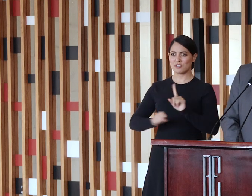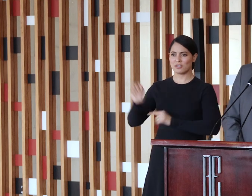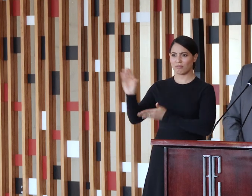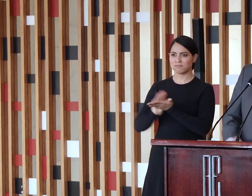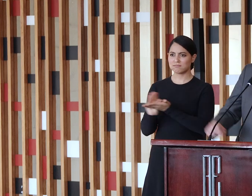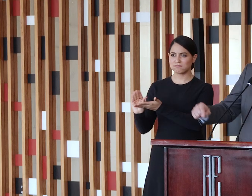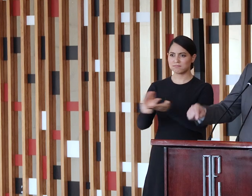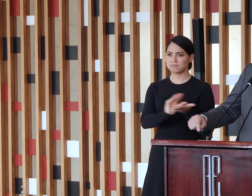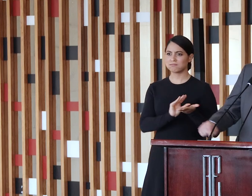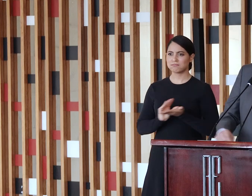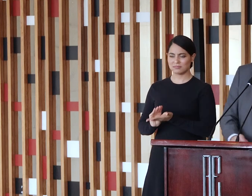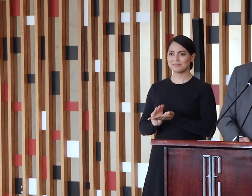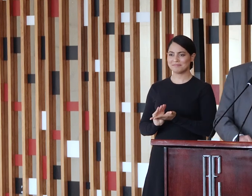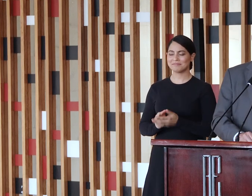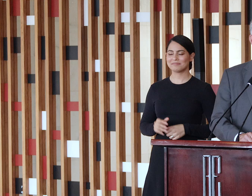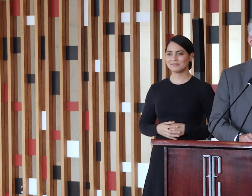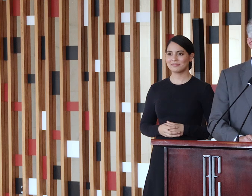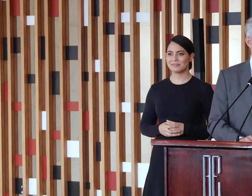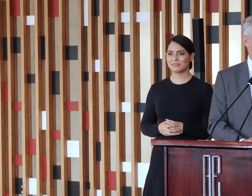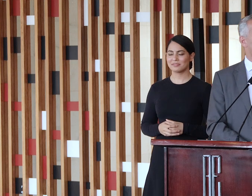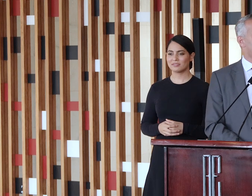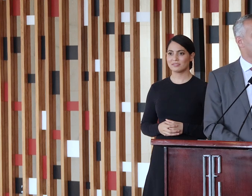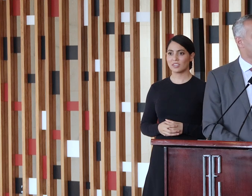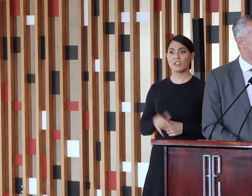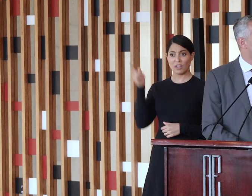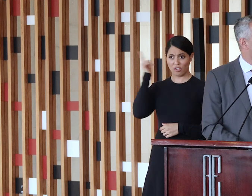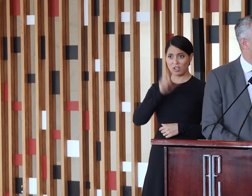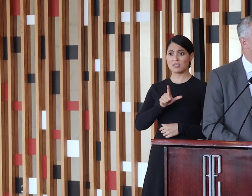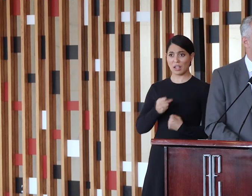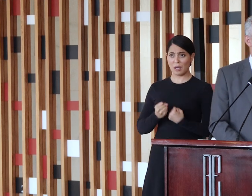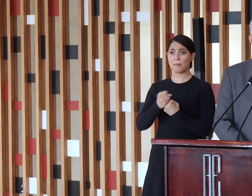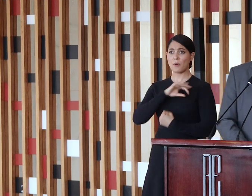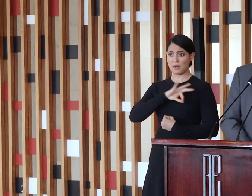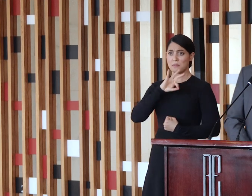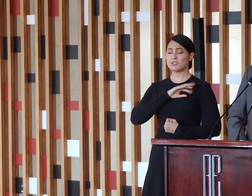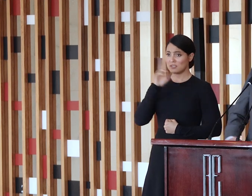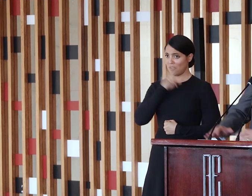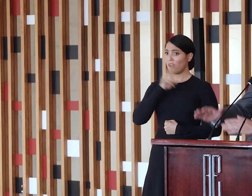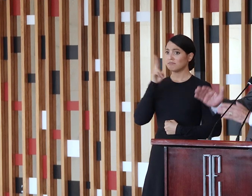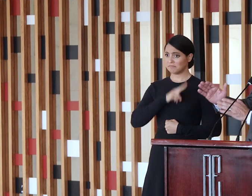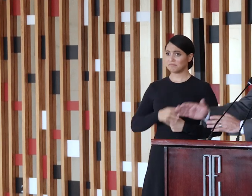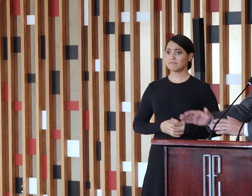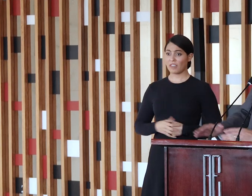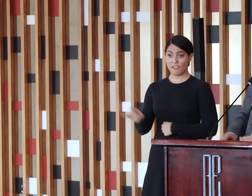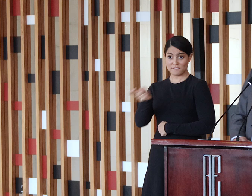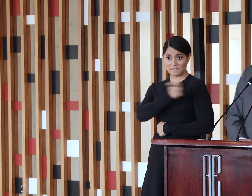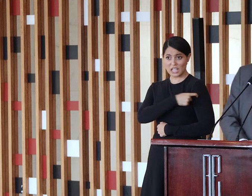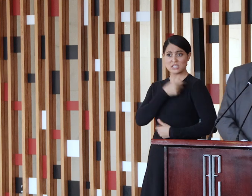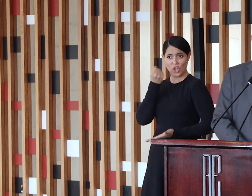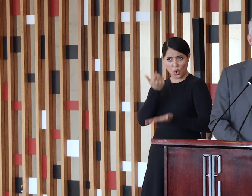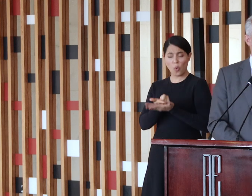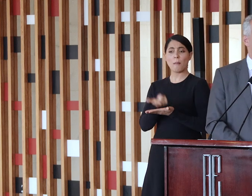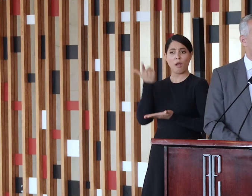quando for necessário e está sendo necessário e só está conseguindo fazer auxílio emergencial, só está conseguindo comprar vacina para os